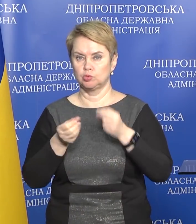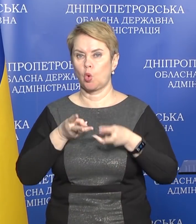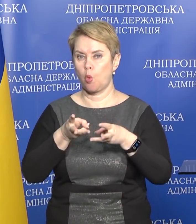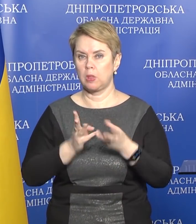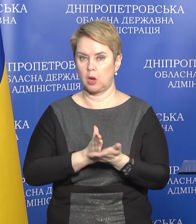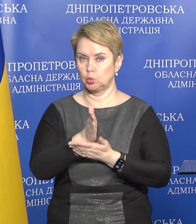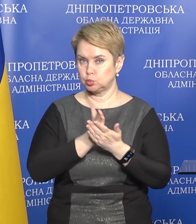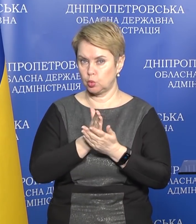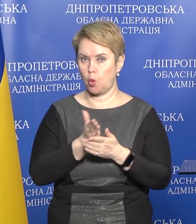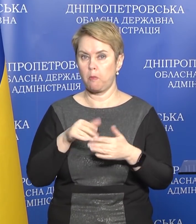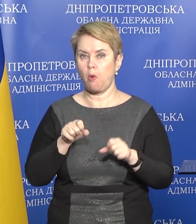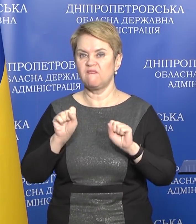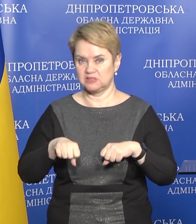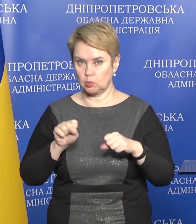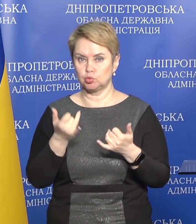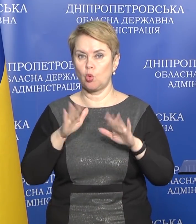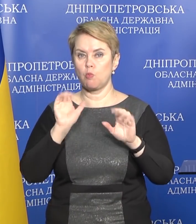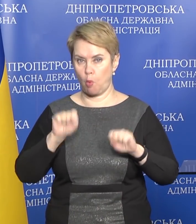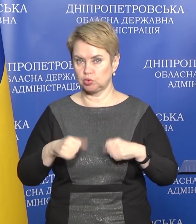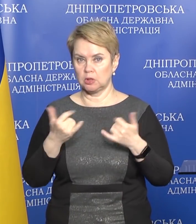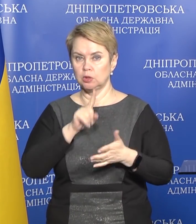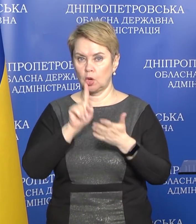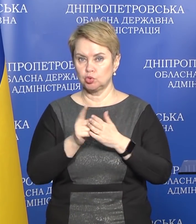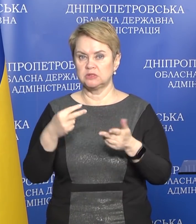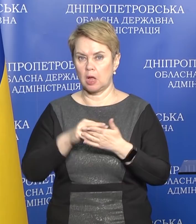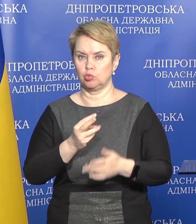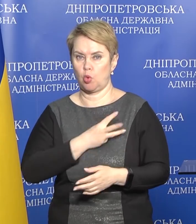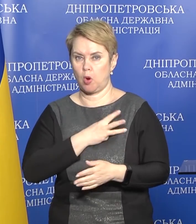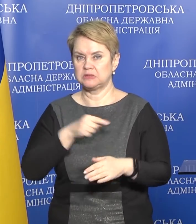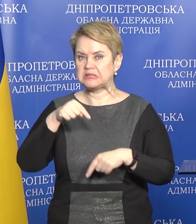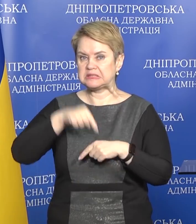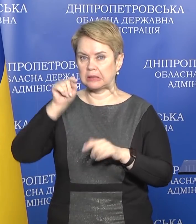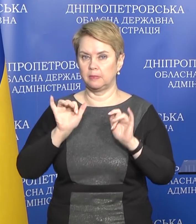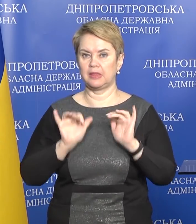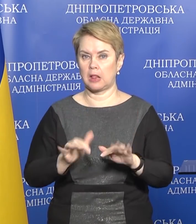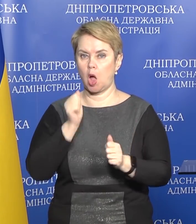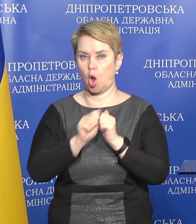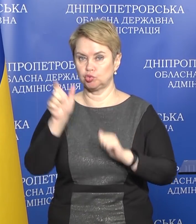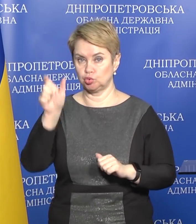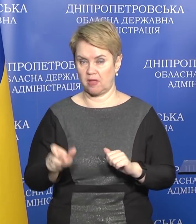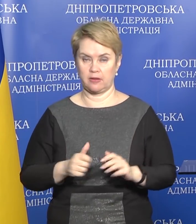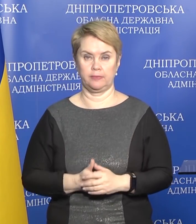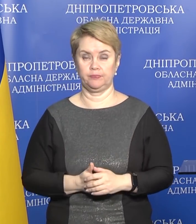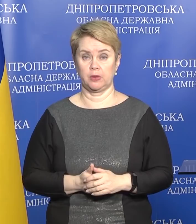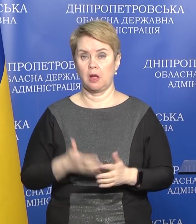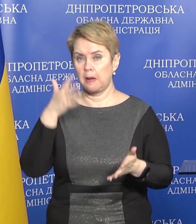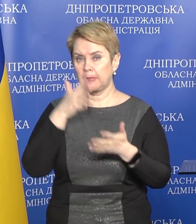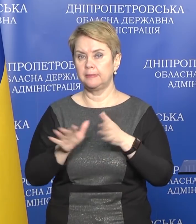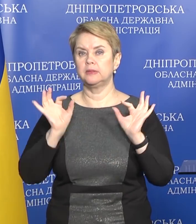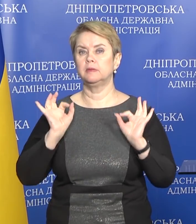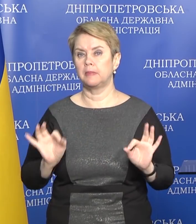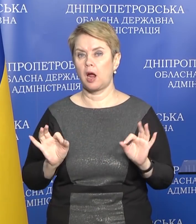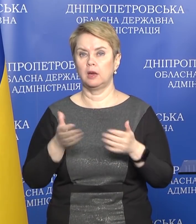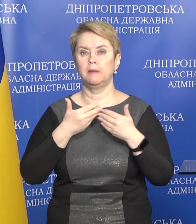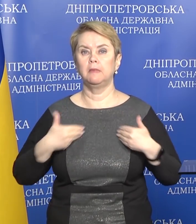коммунальные услуги по мере возможности, кто это может. То есть, это должно стать добровольно-сознательным делом каждого человека. Поймите правильно,